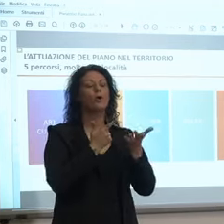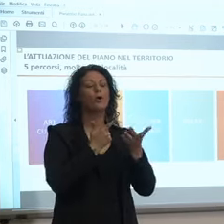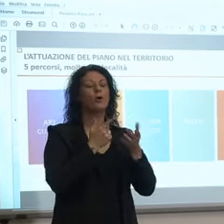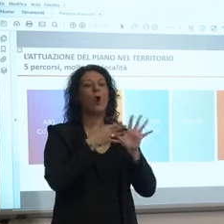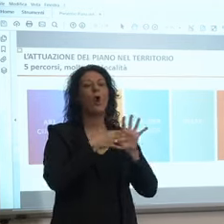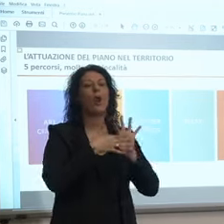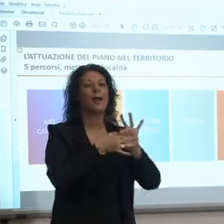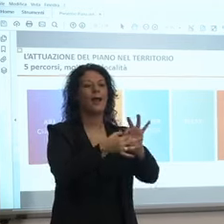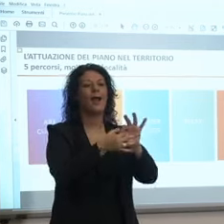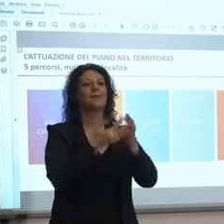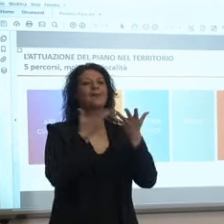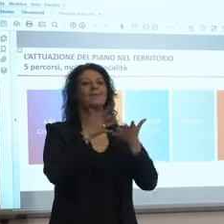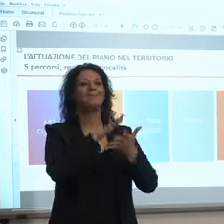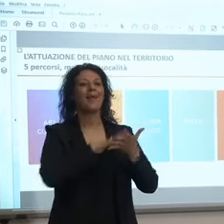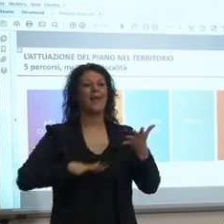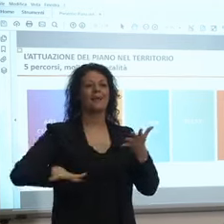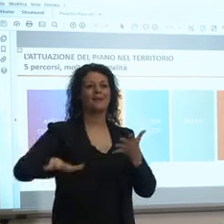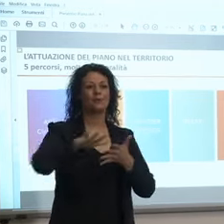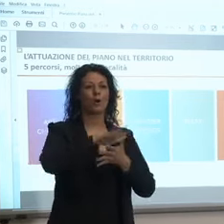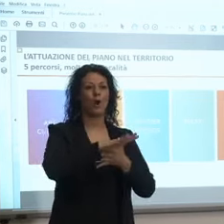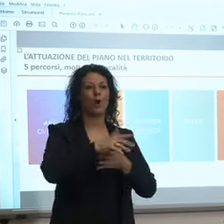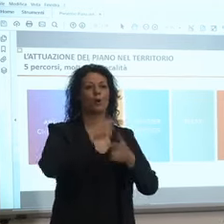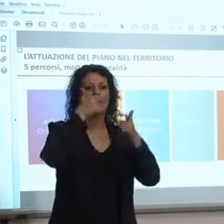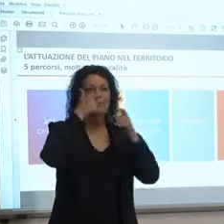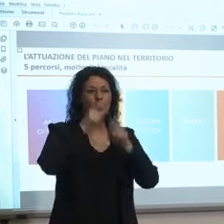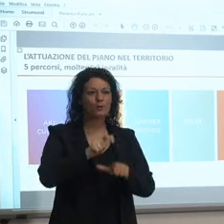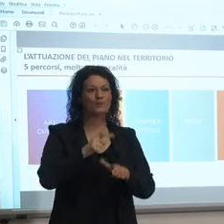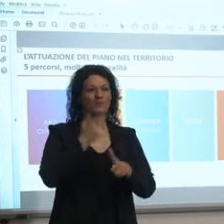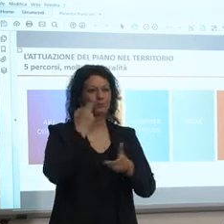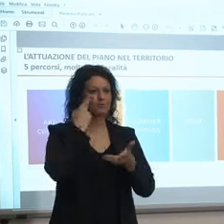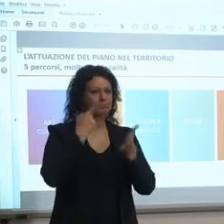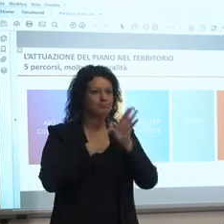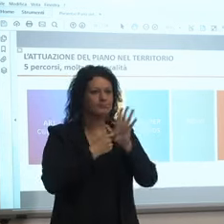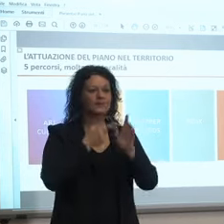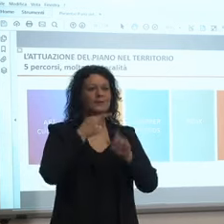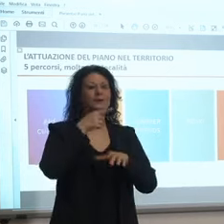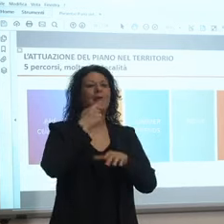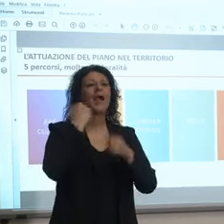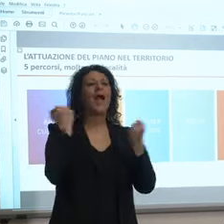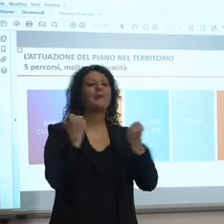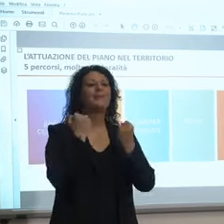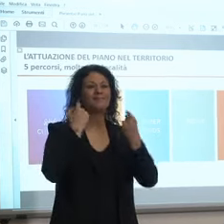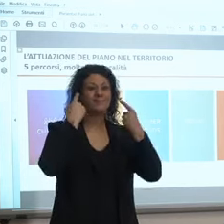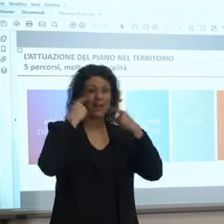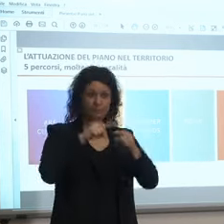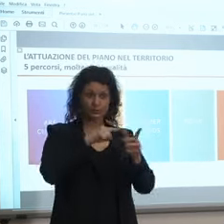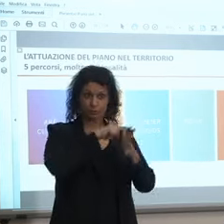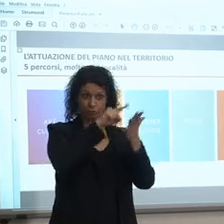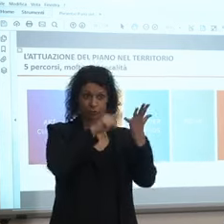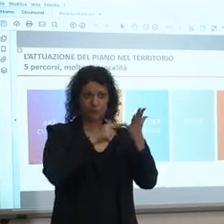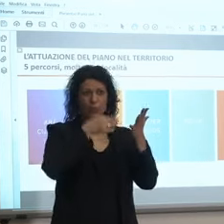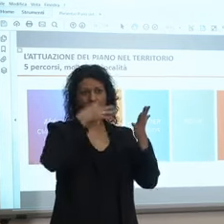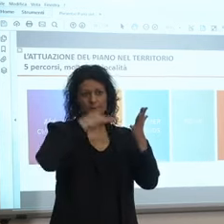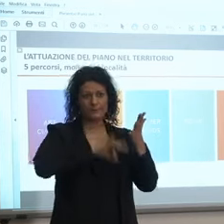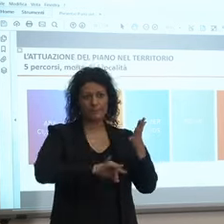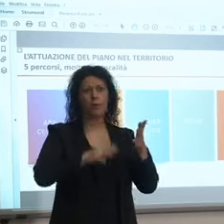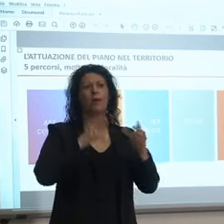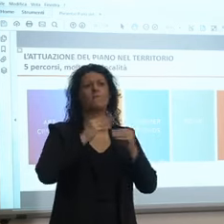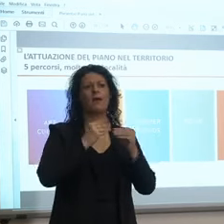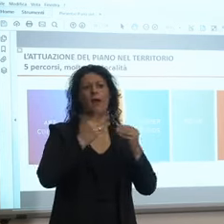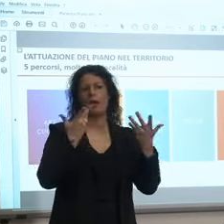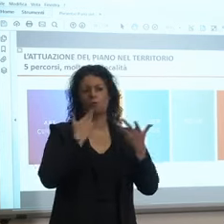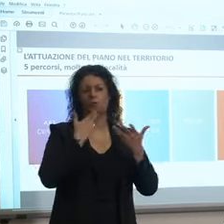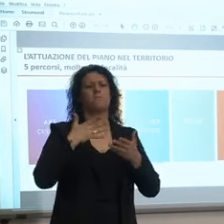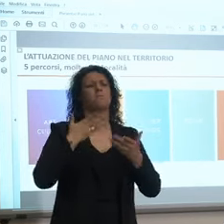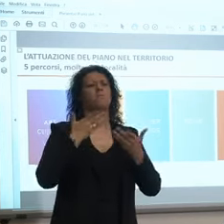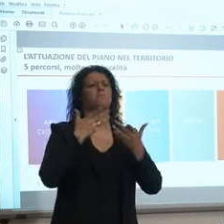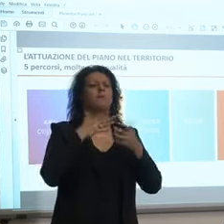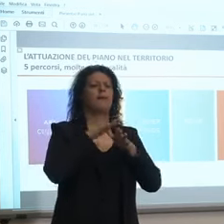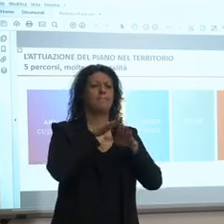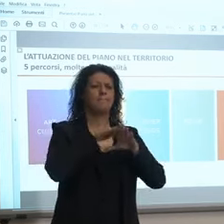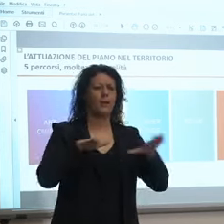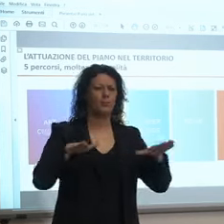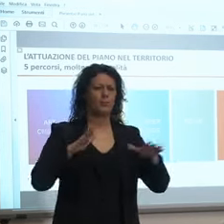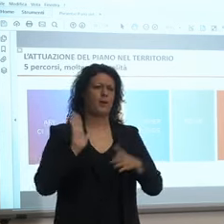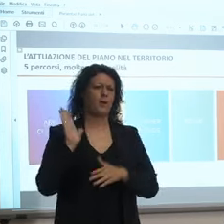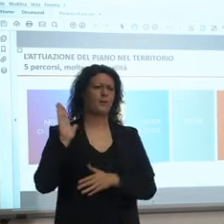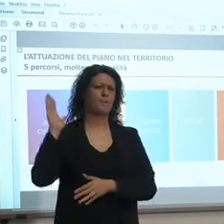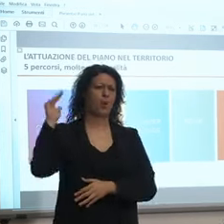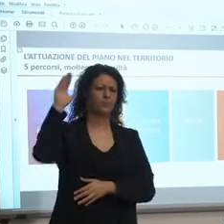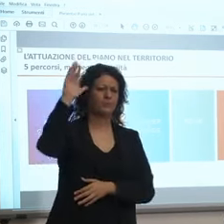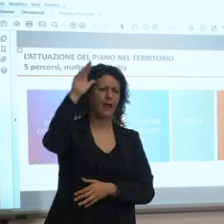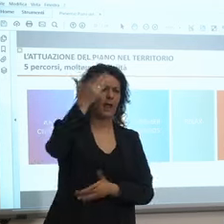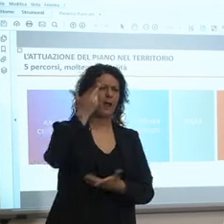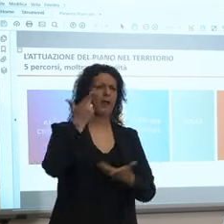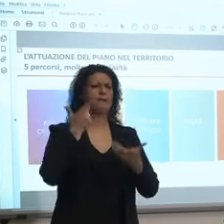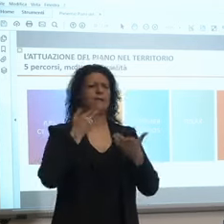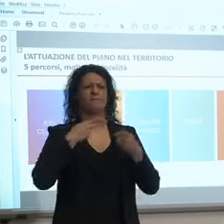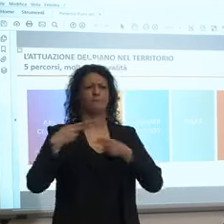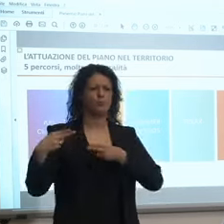le possiamo fare ovunque possiamo fare in montagna al mare al lago di Garda sulle colline sul delta del Po città d'arte borghi possiamo fare arte